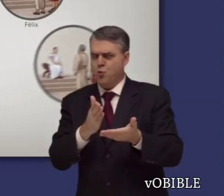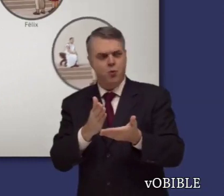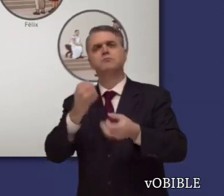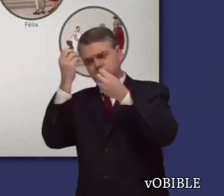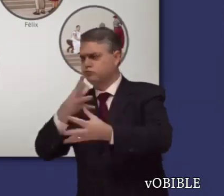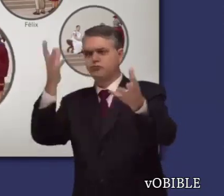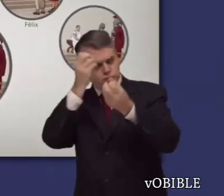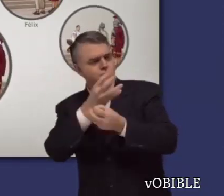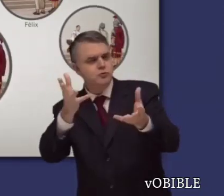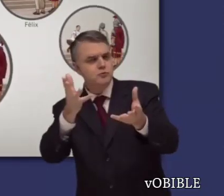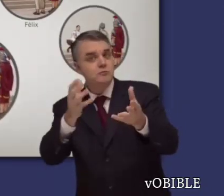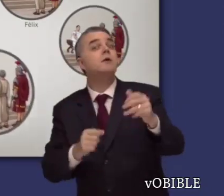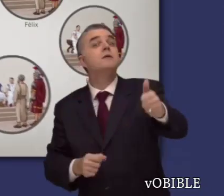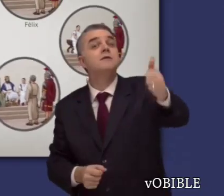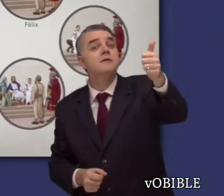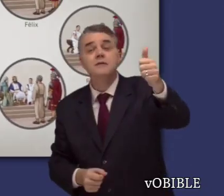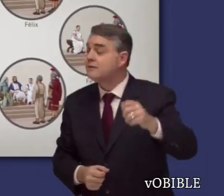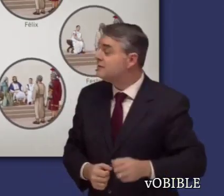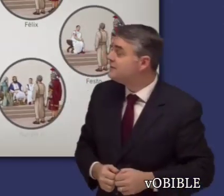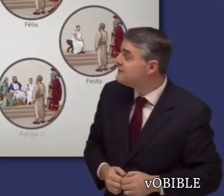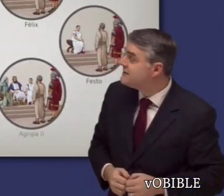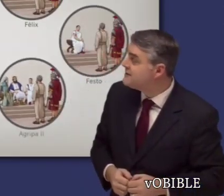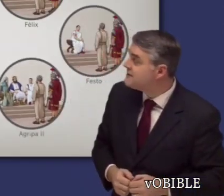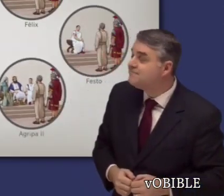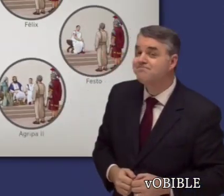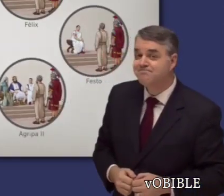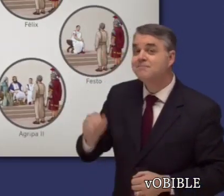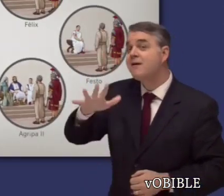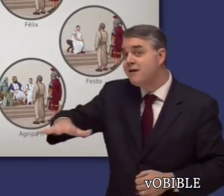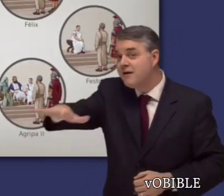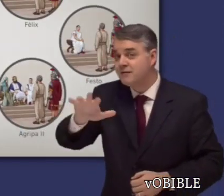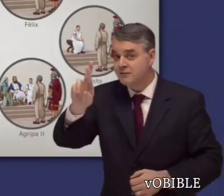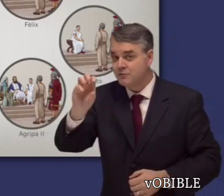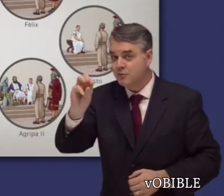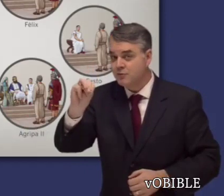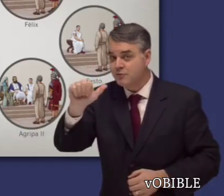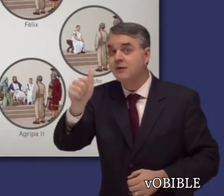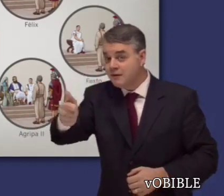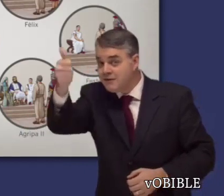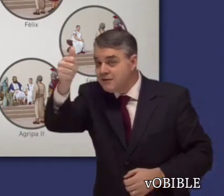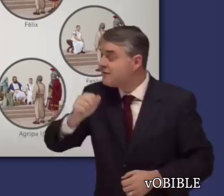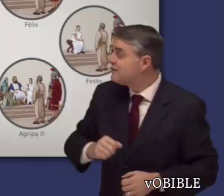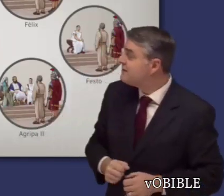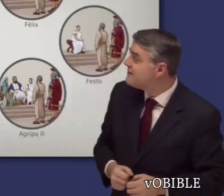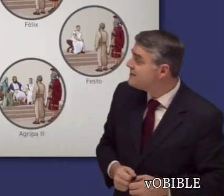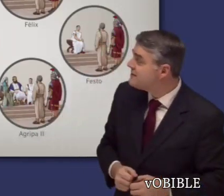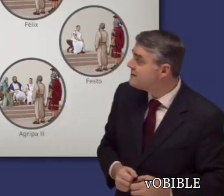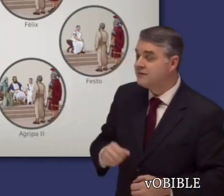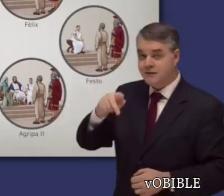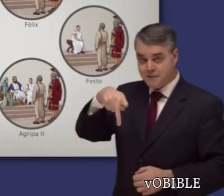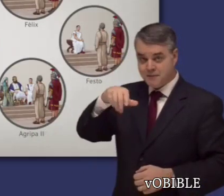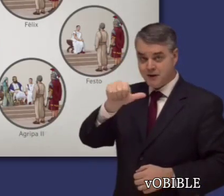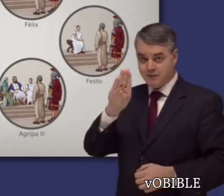sucesor Festo y ante el rey Herodes Agripa II. Durante su defensa, Pablo apela a César, la